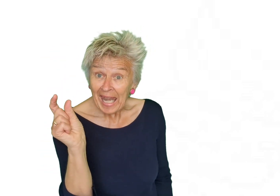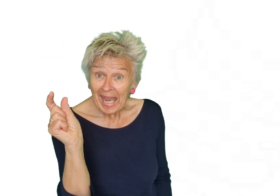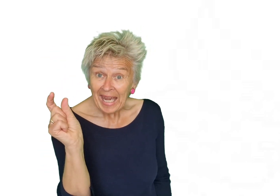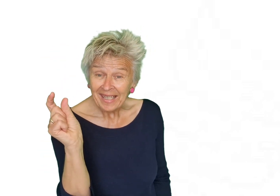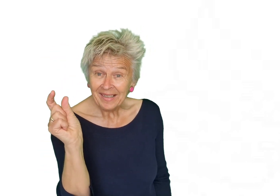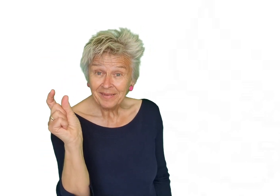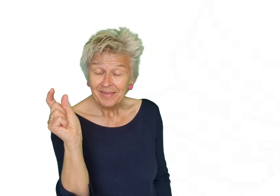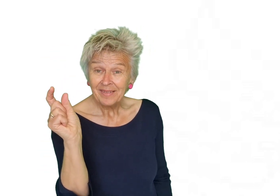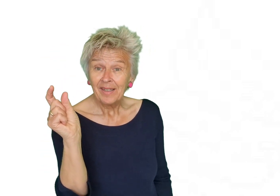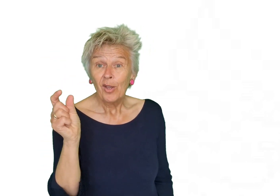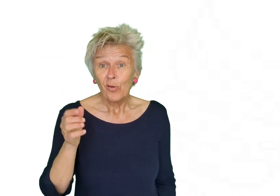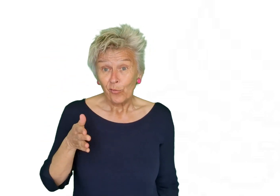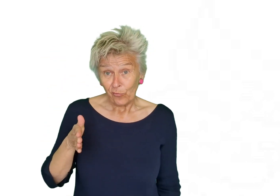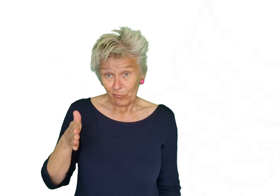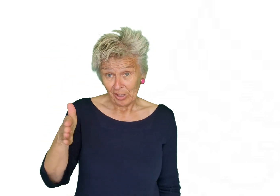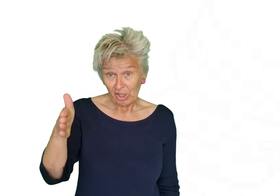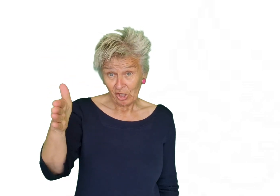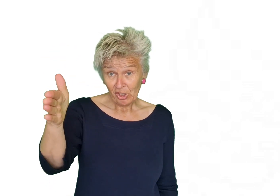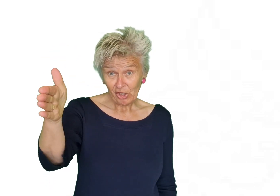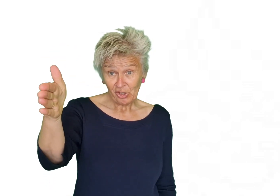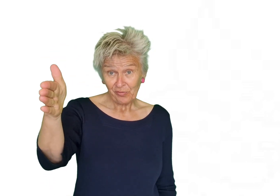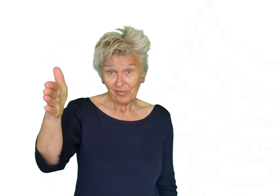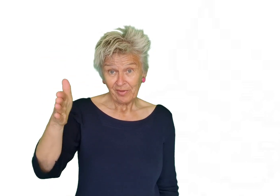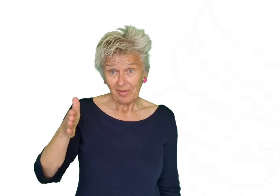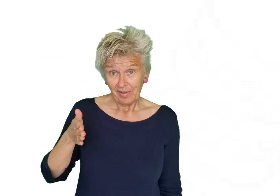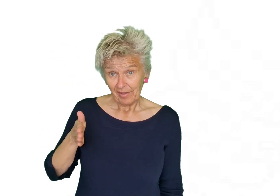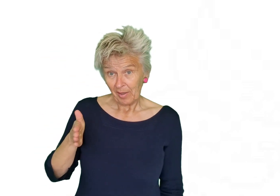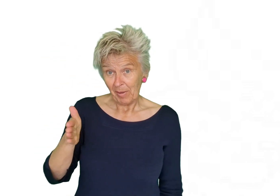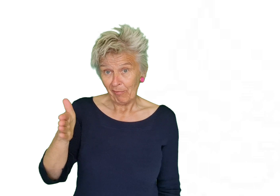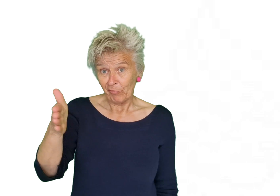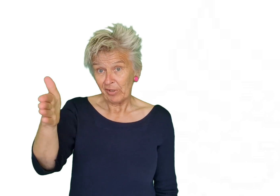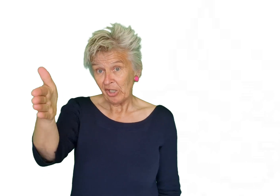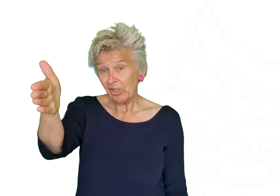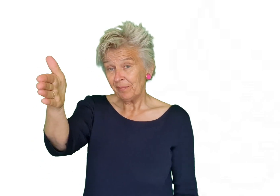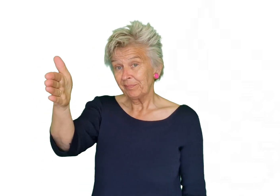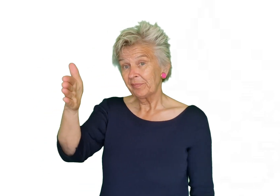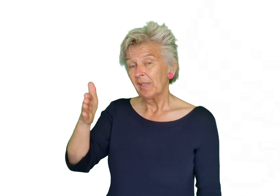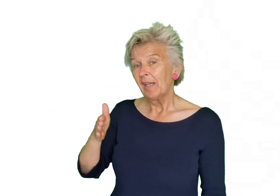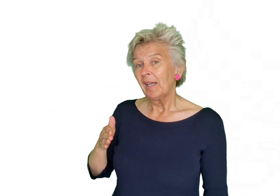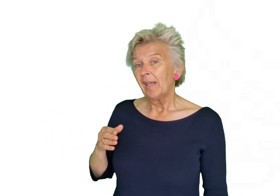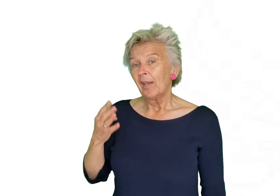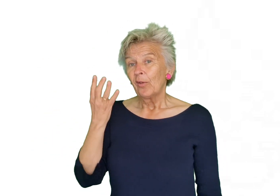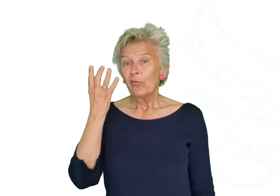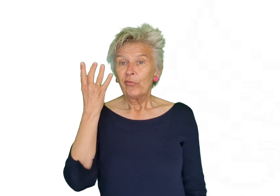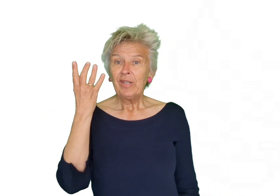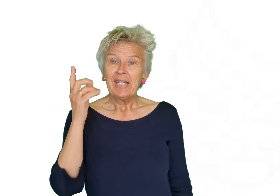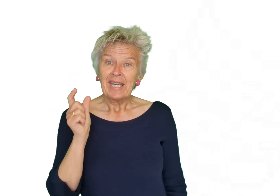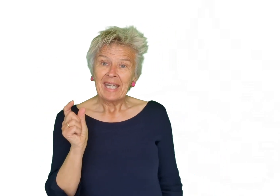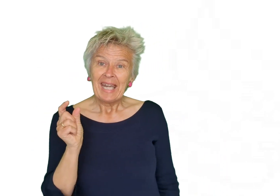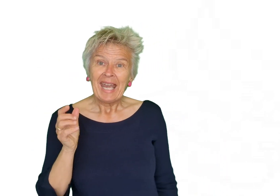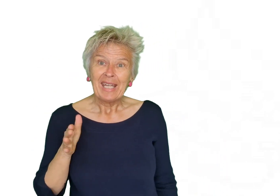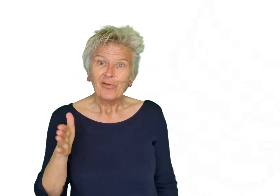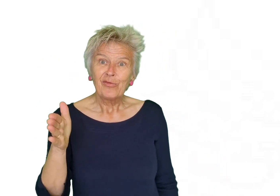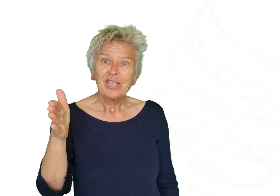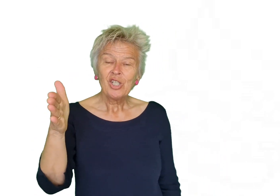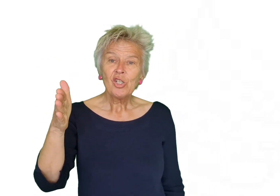visjes gebaar een visje vier kleine visjes